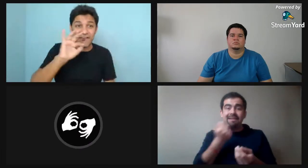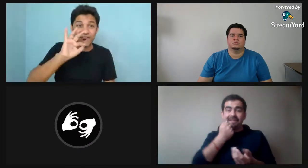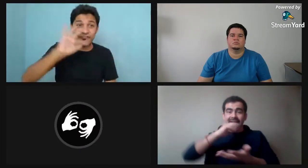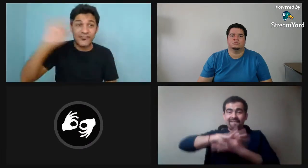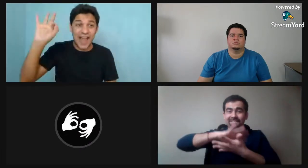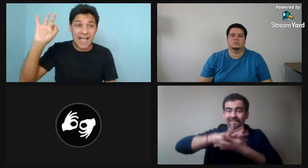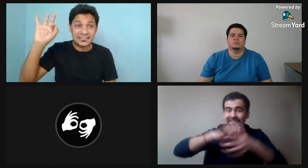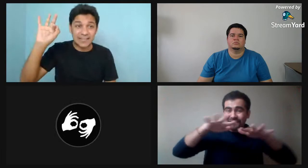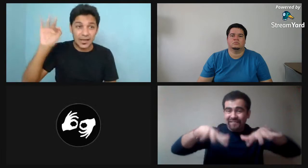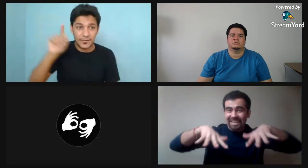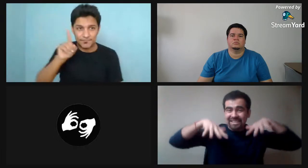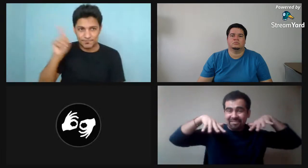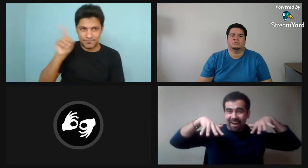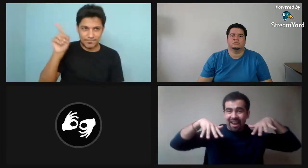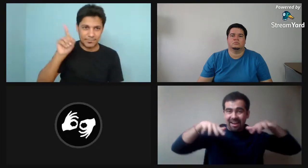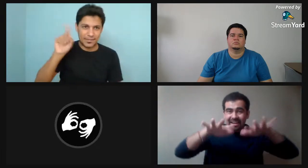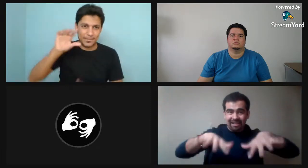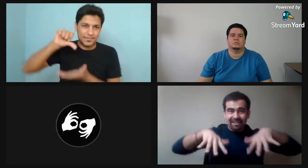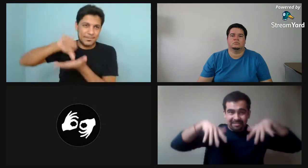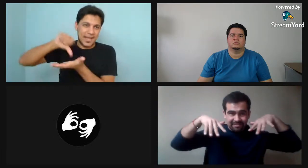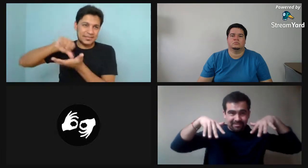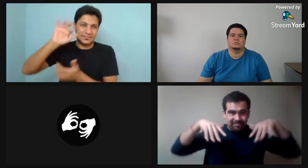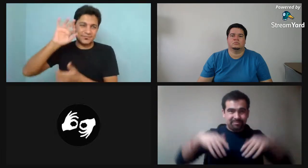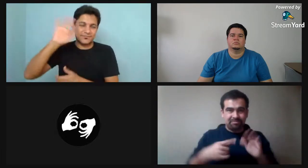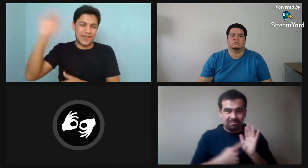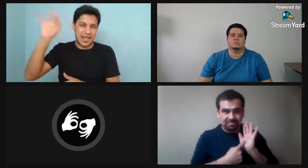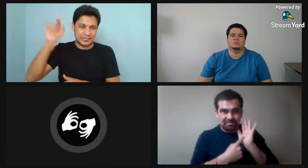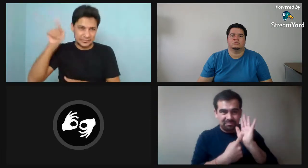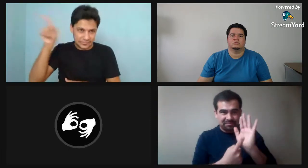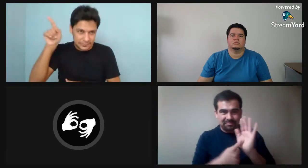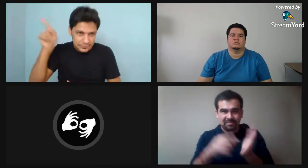entendí de qué era de qué se trataba y en este festival